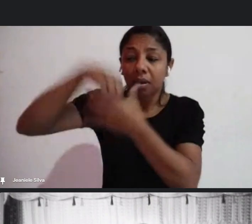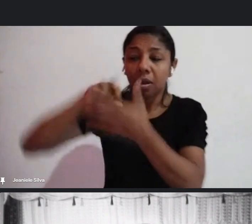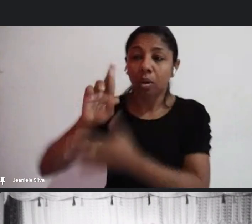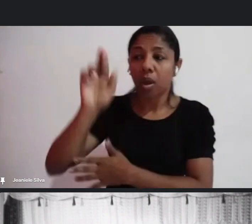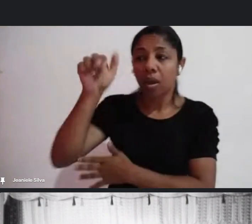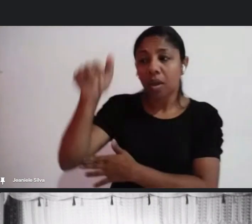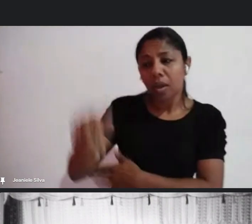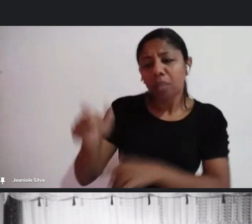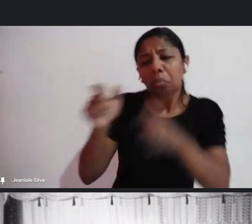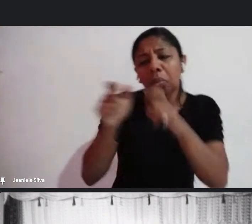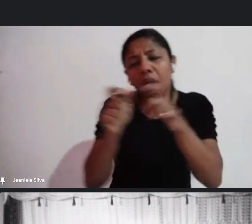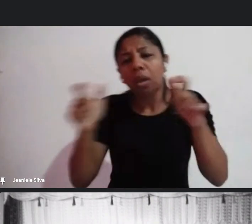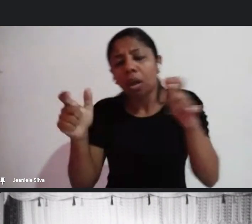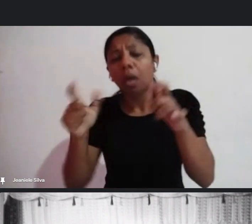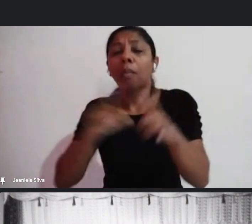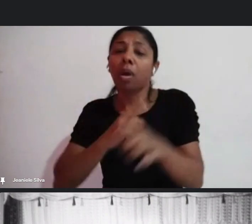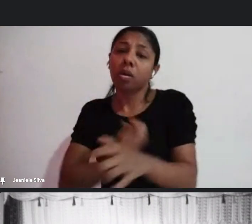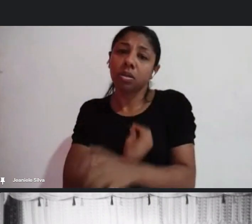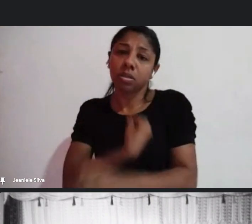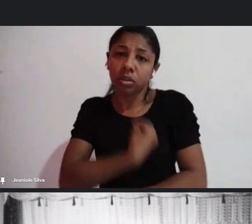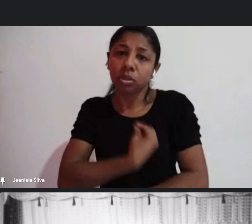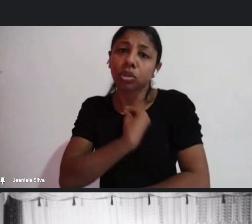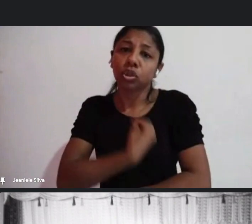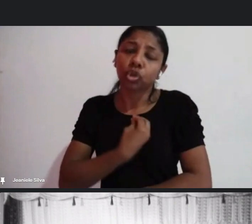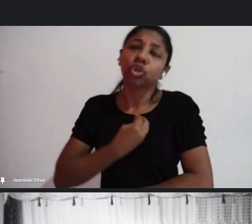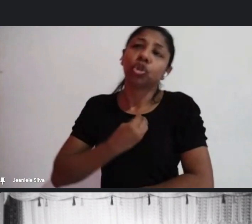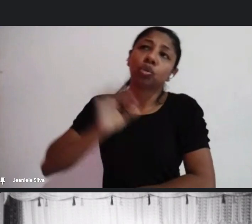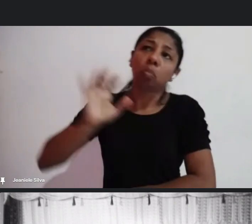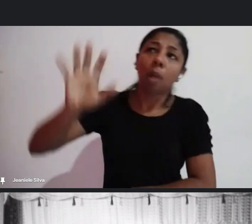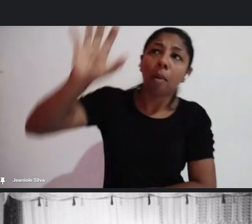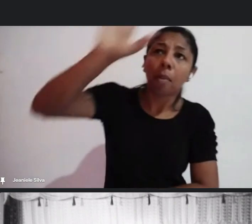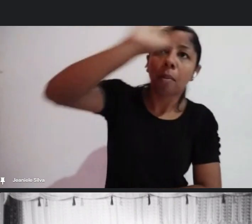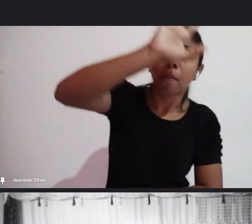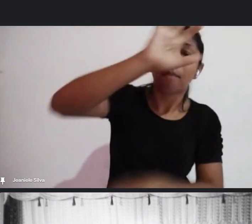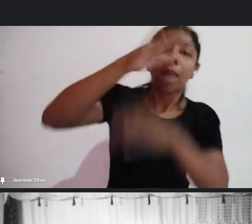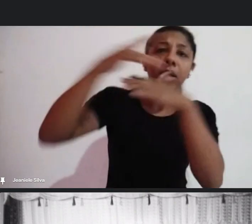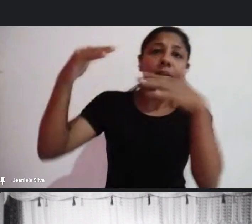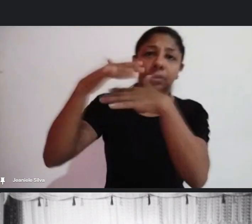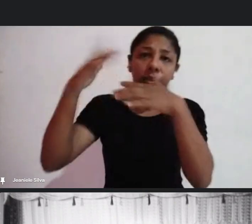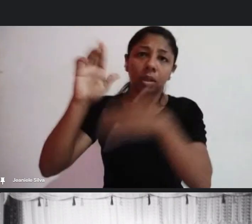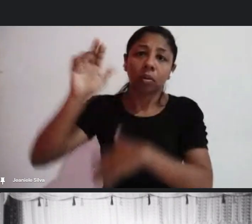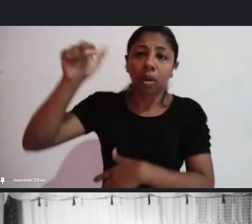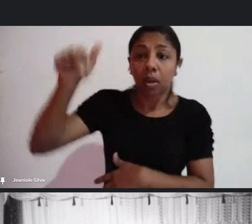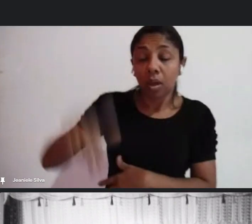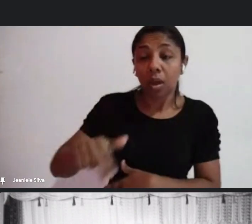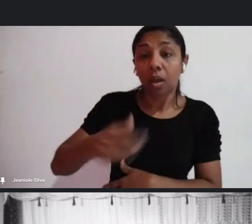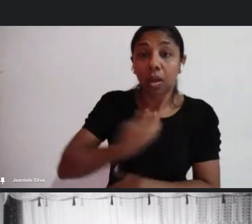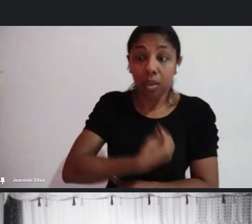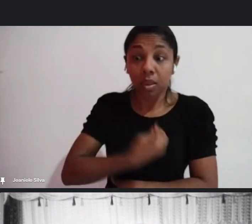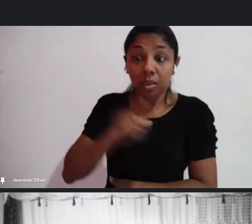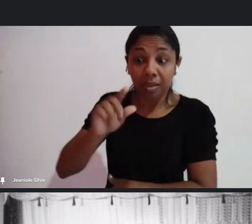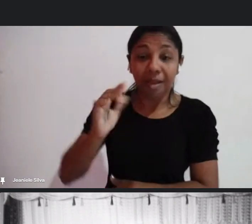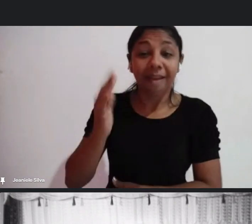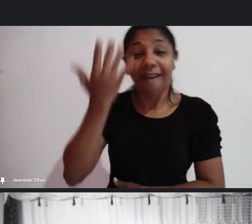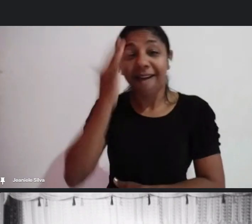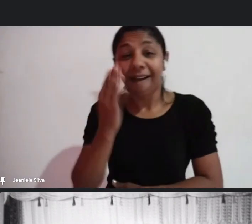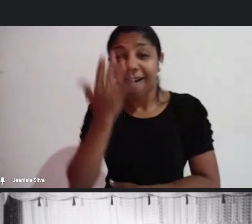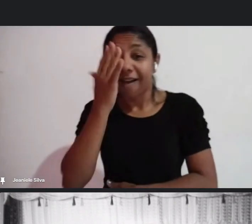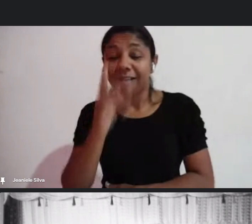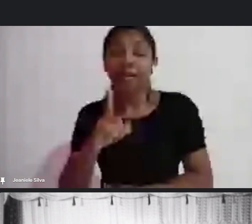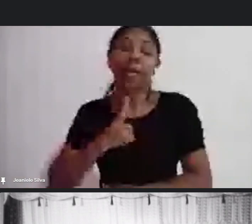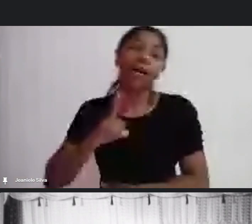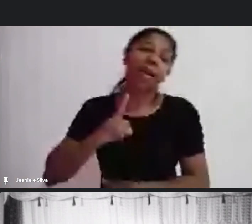mas o Carnaval existe em todas as cidades. E onde tem Carnaval, tem agremiações carnavalescas, tem grupos